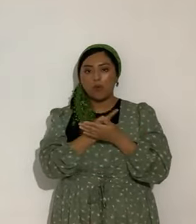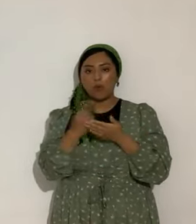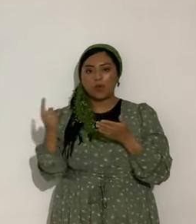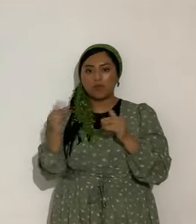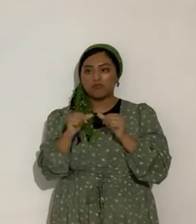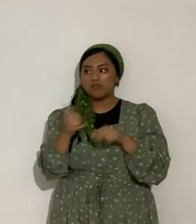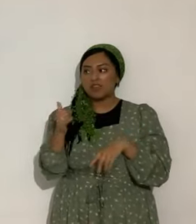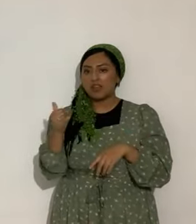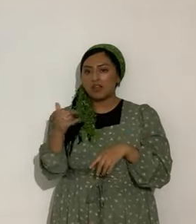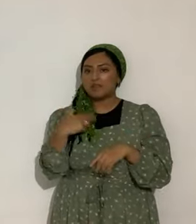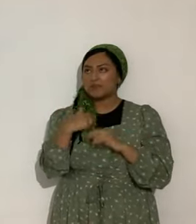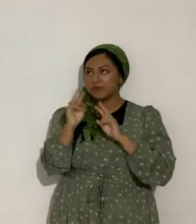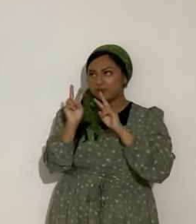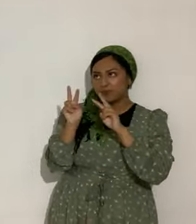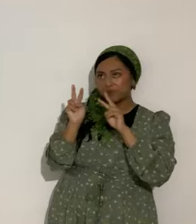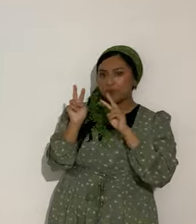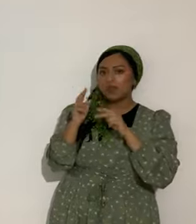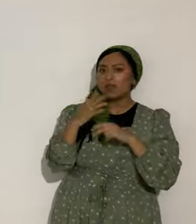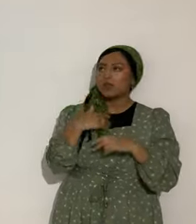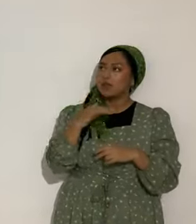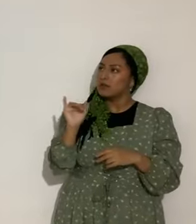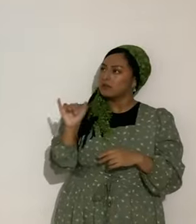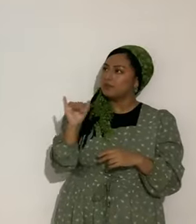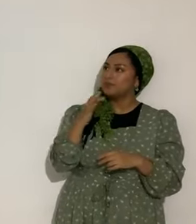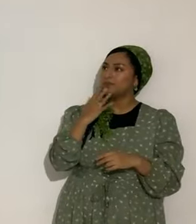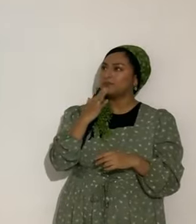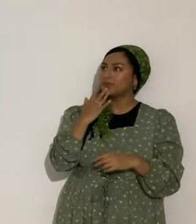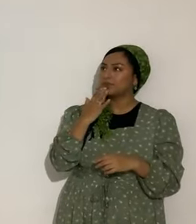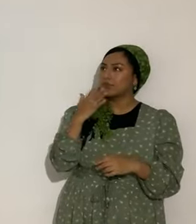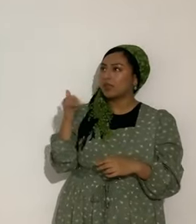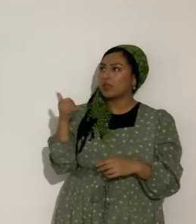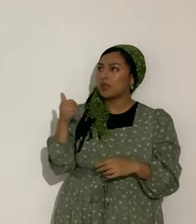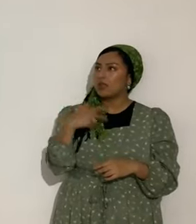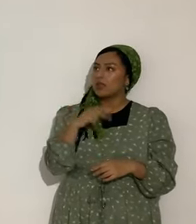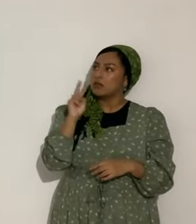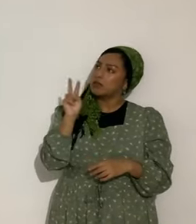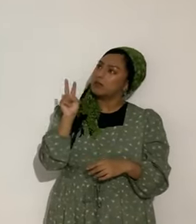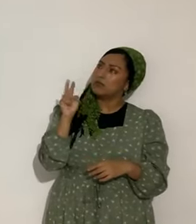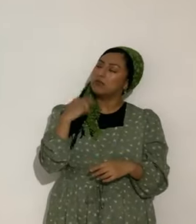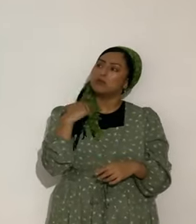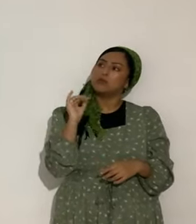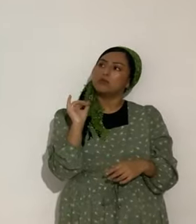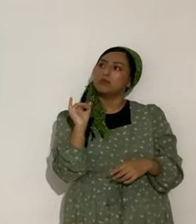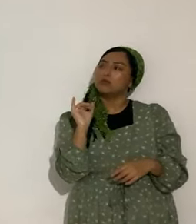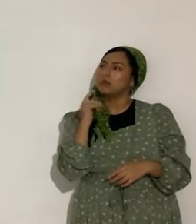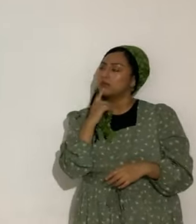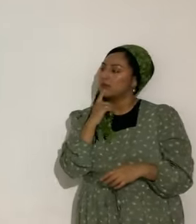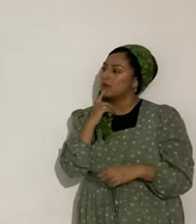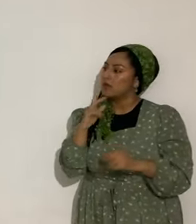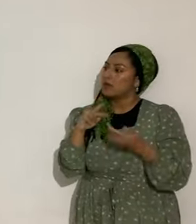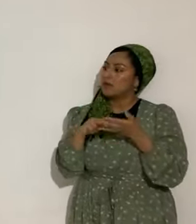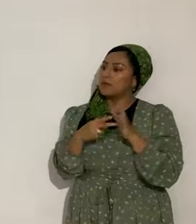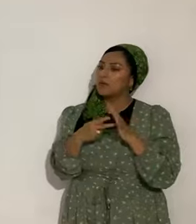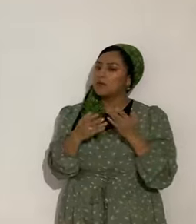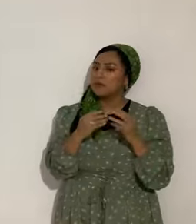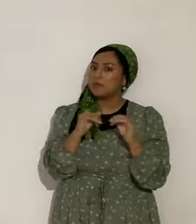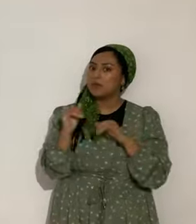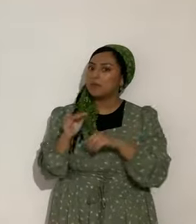Me llama la atención este color, porque ese color amarillo indica como precaución.